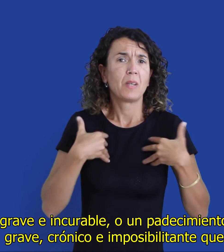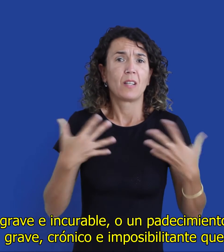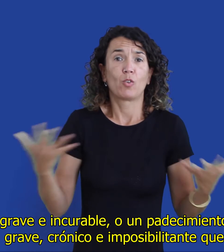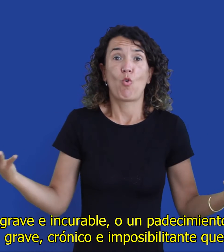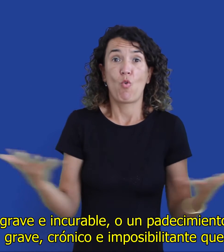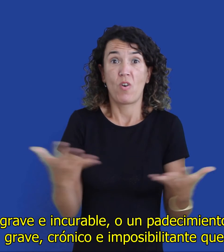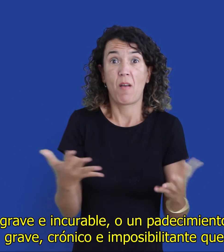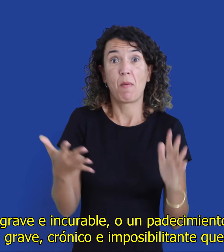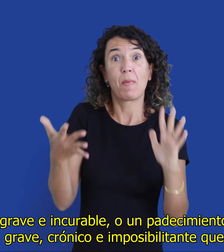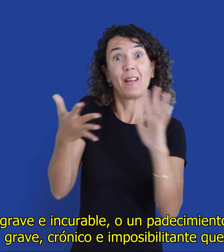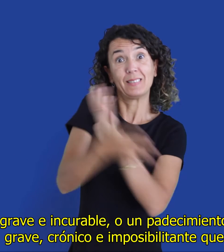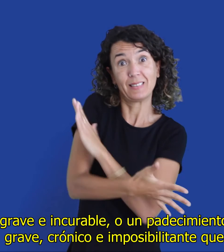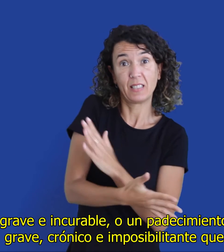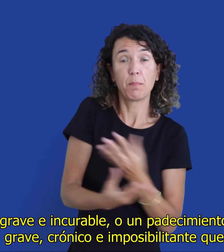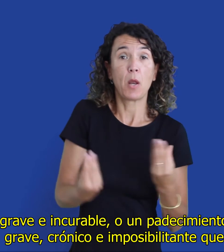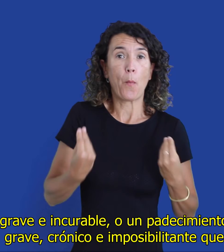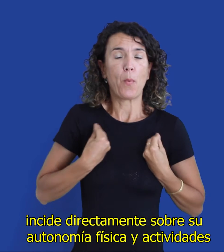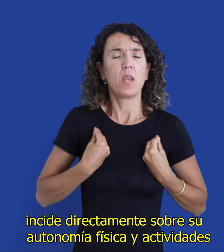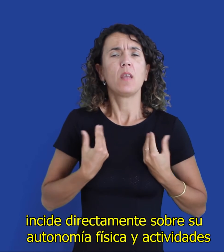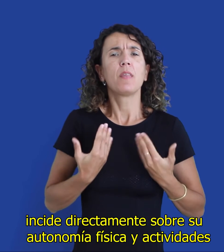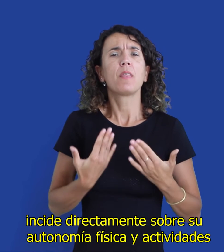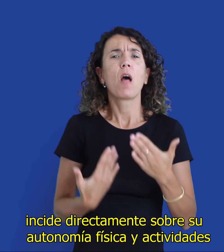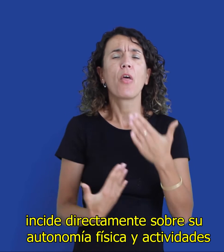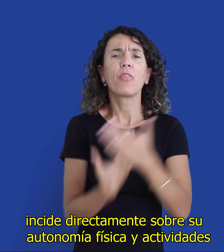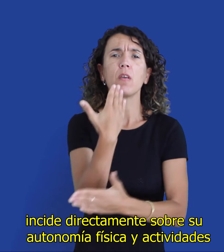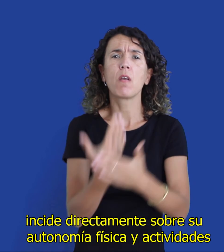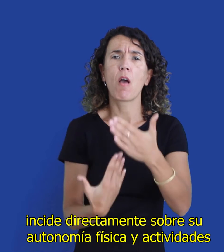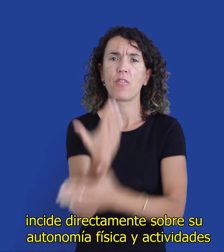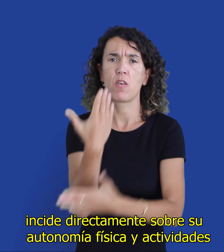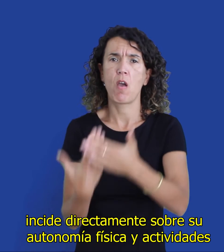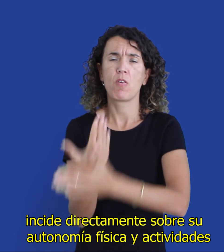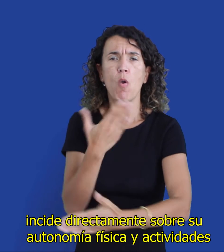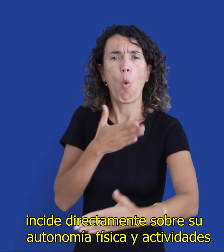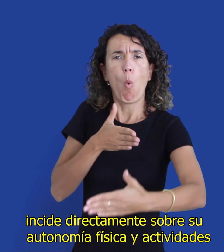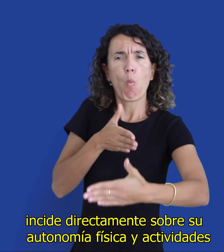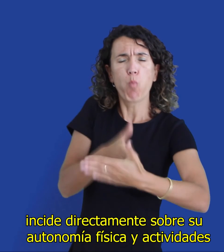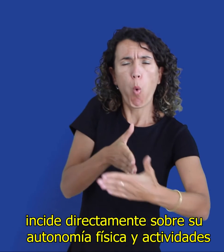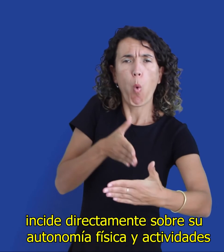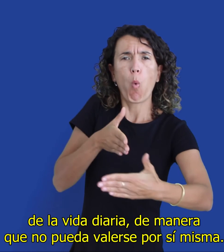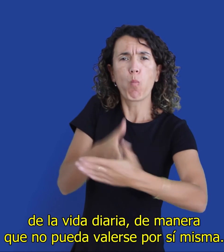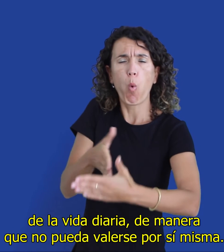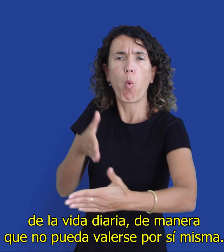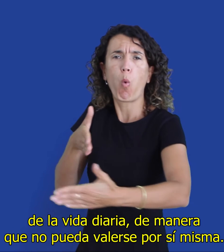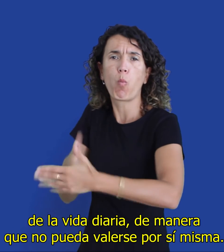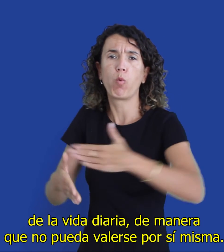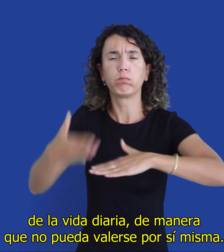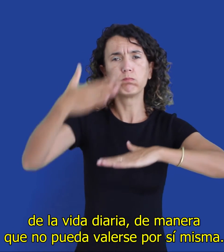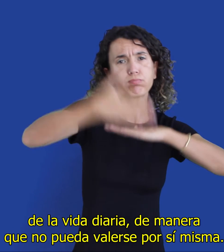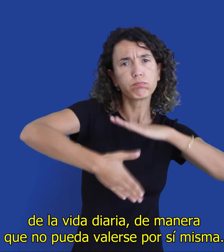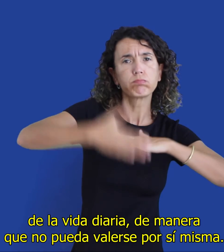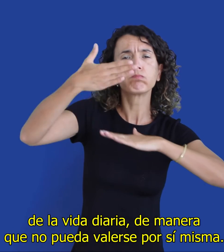imposibilitante Que incide directamente sobre su autonomía física y actividades de la vida diaria,